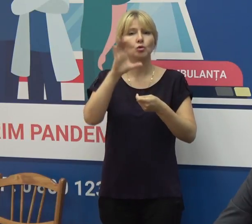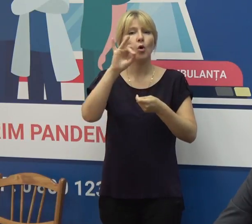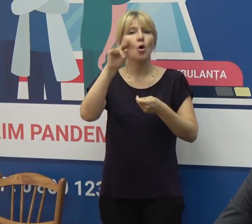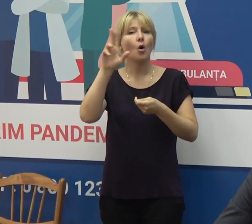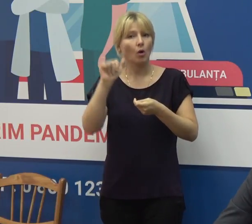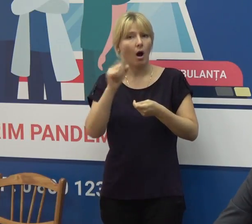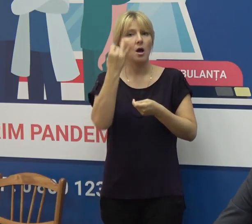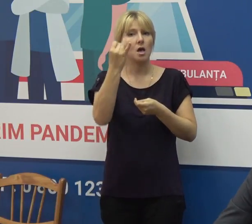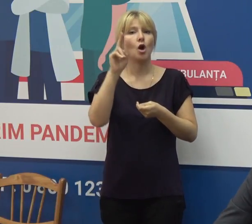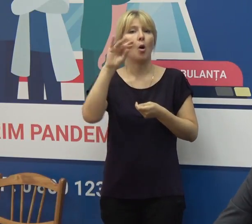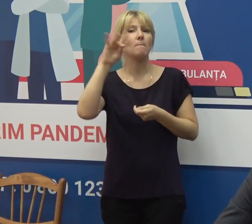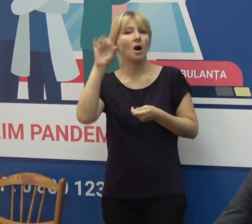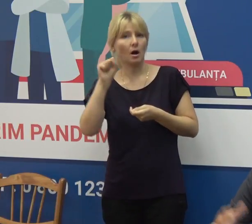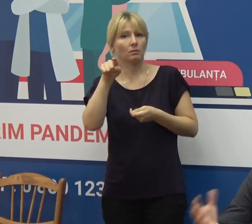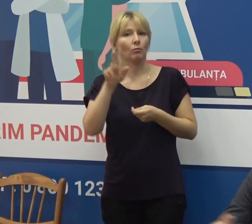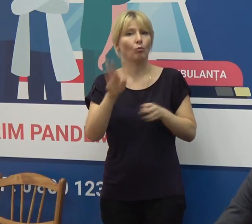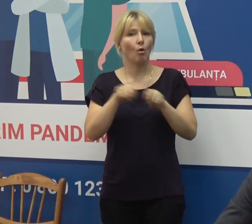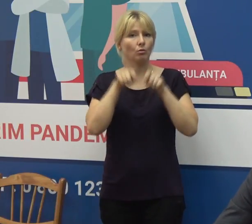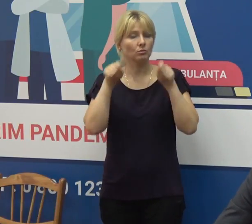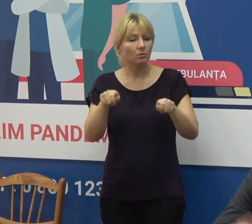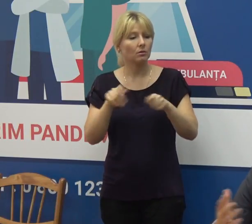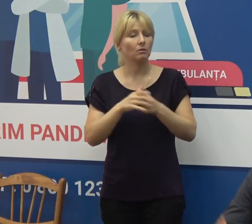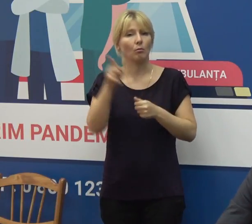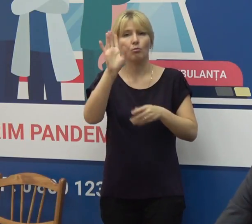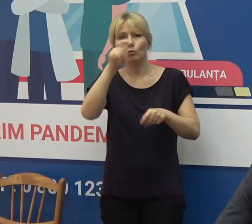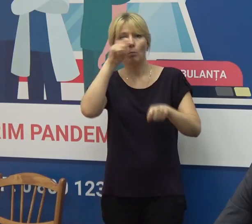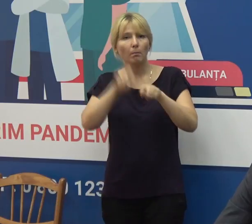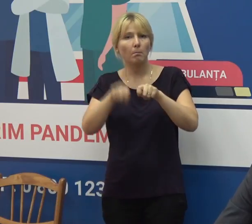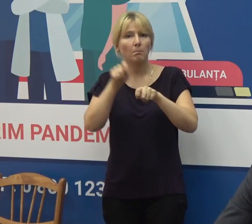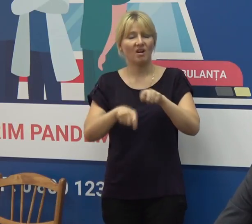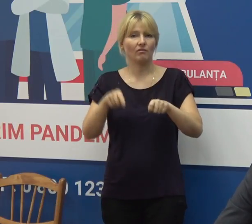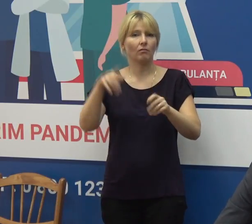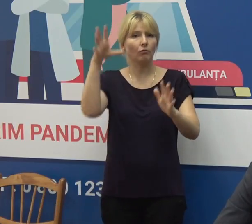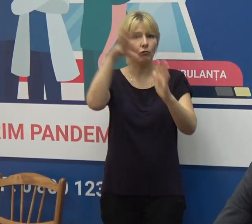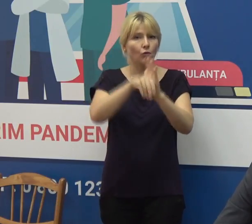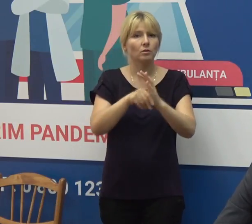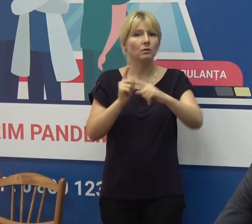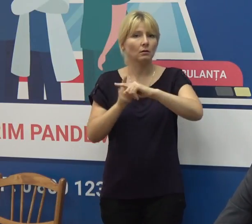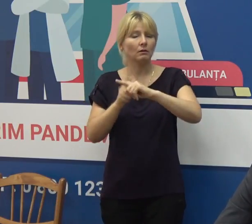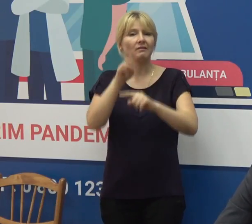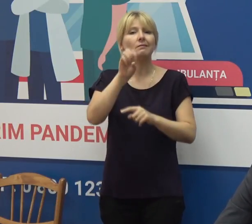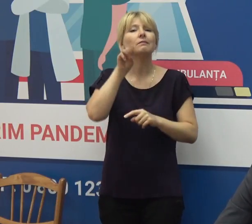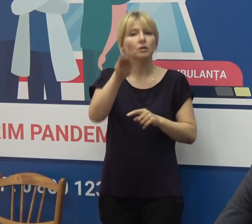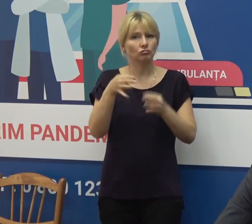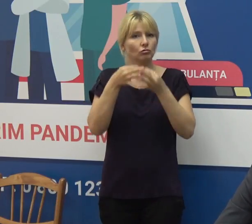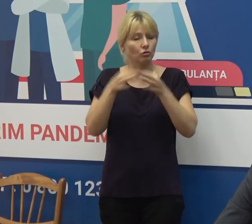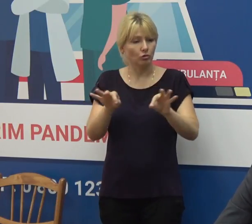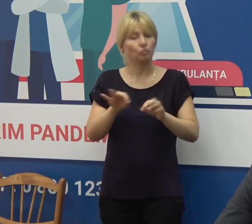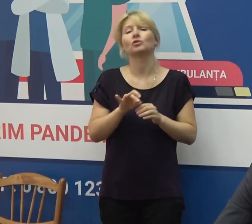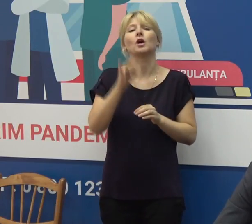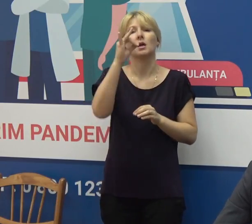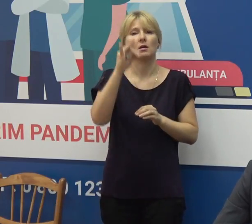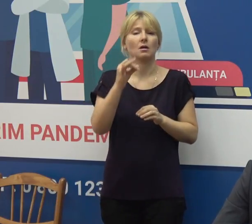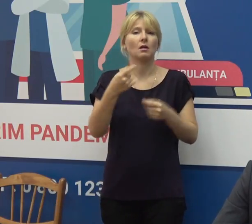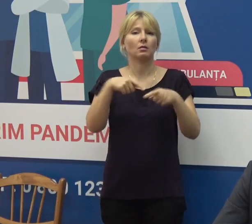și Comrat, care vor detectua inclusiv testarea PCD și pentru